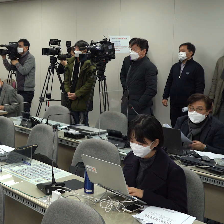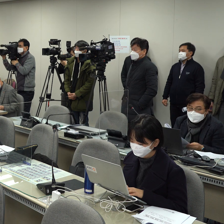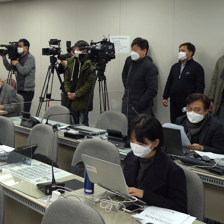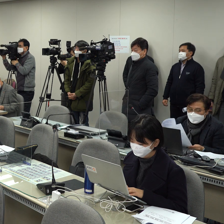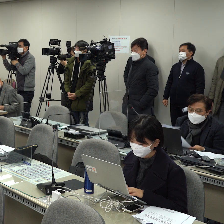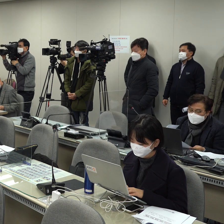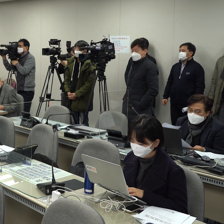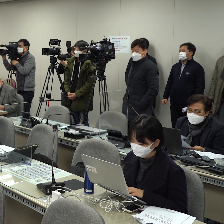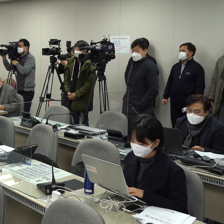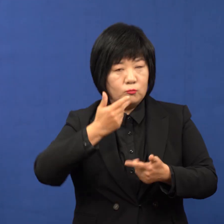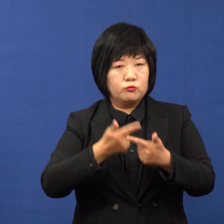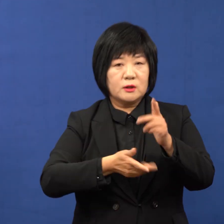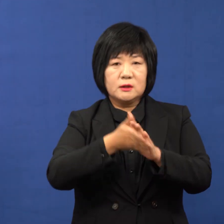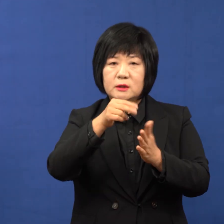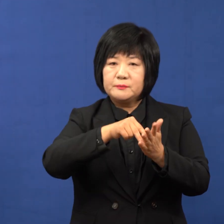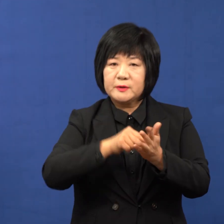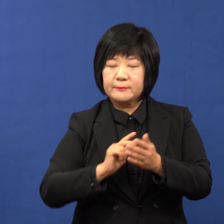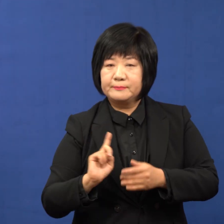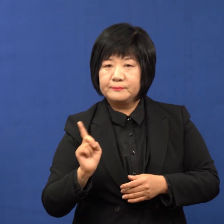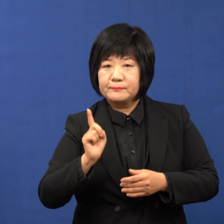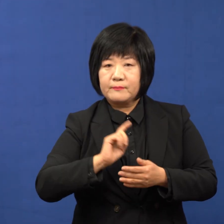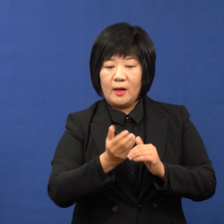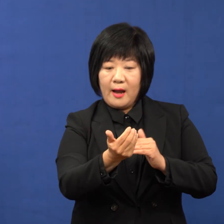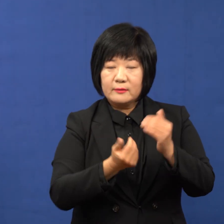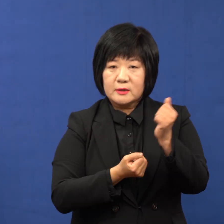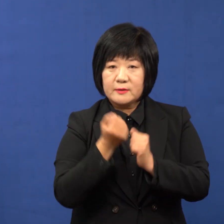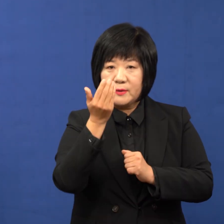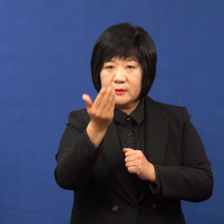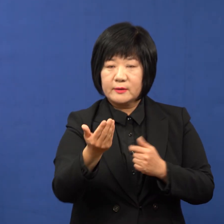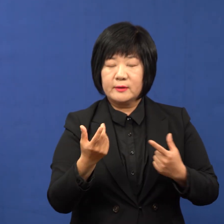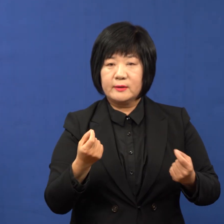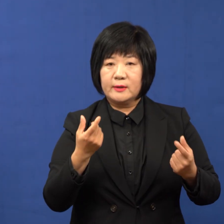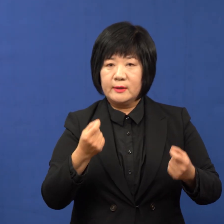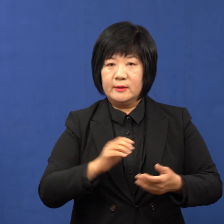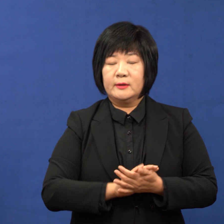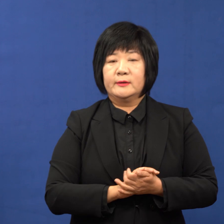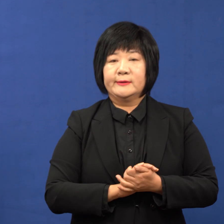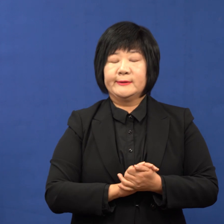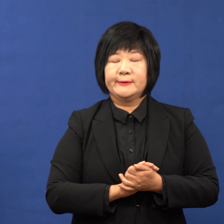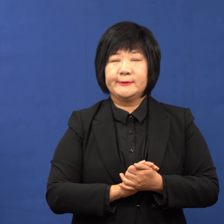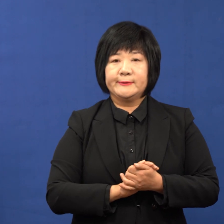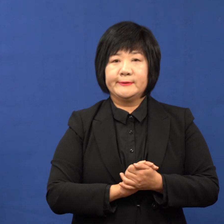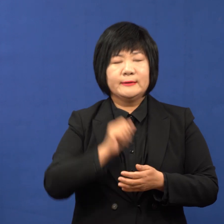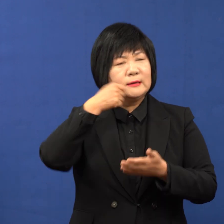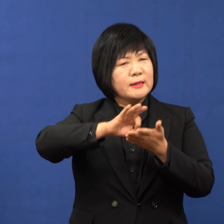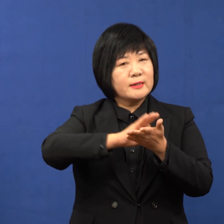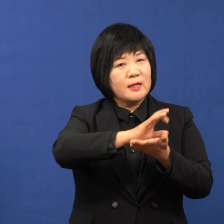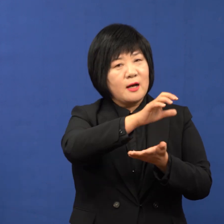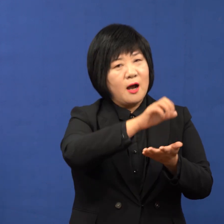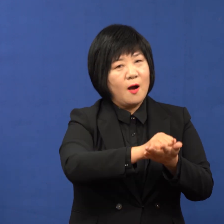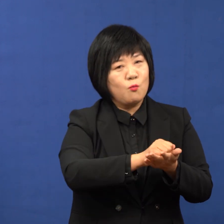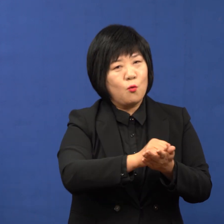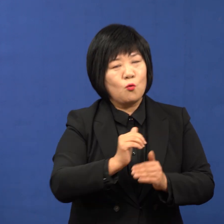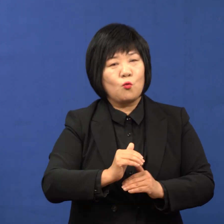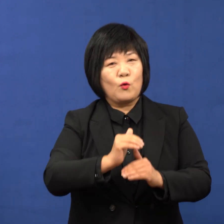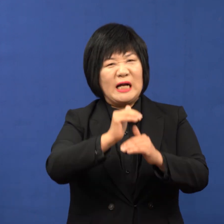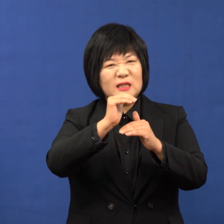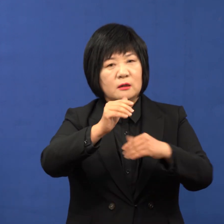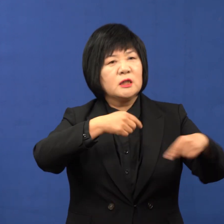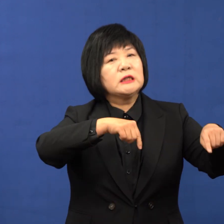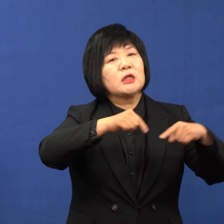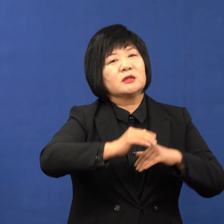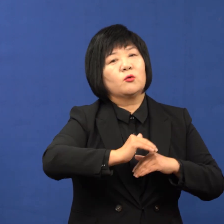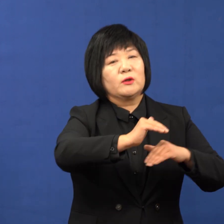대책이 있는지 앞서 말씀드렸다시피 물론 예산을 확보하는 예산 과정이라는 건 정치